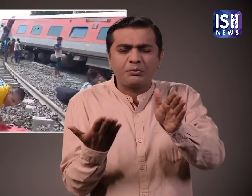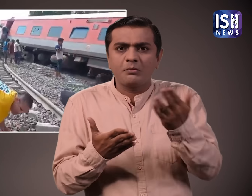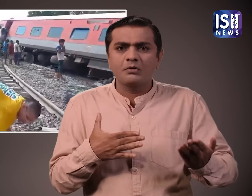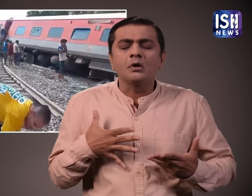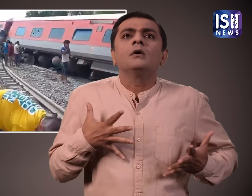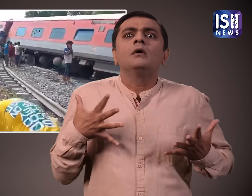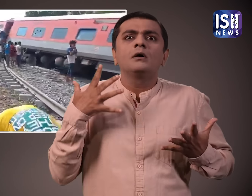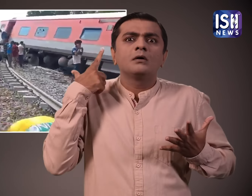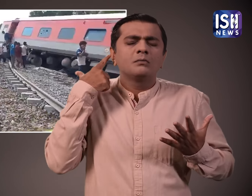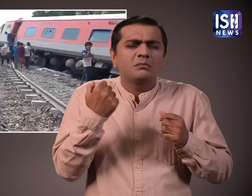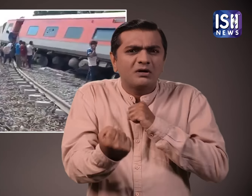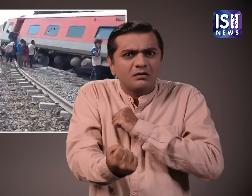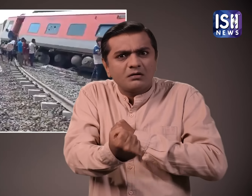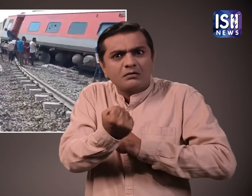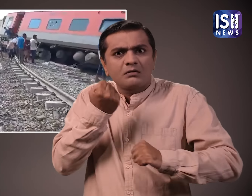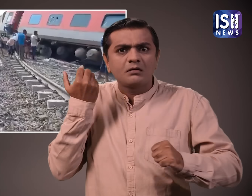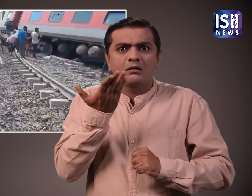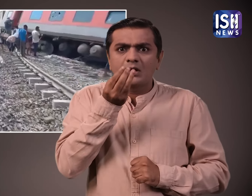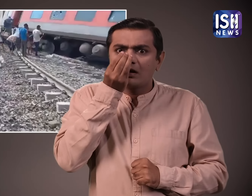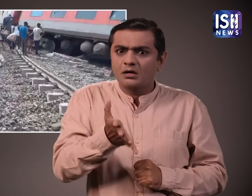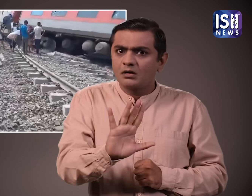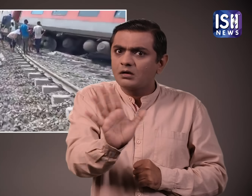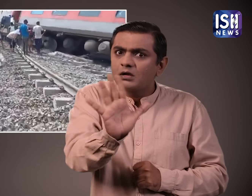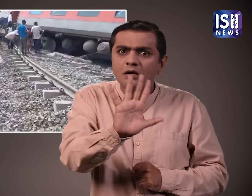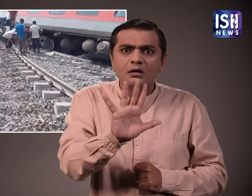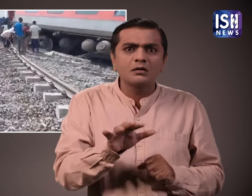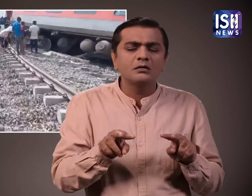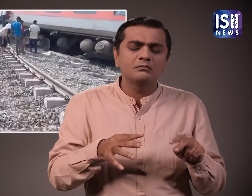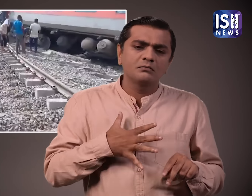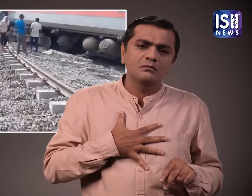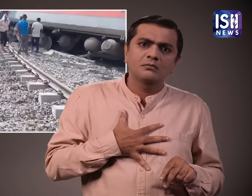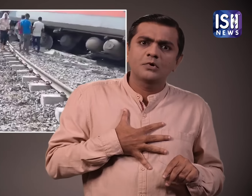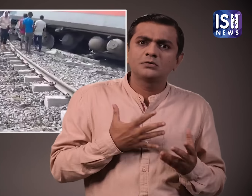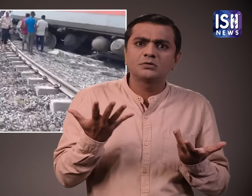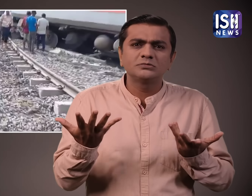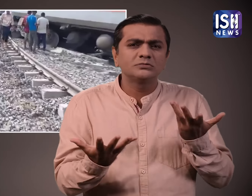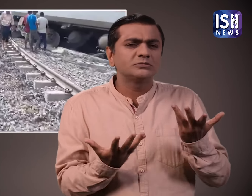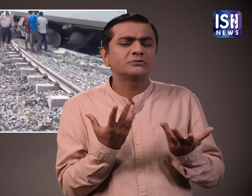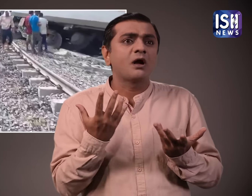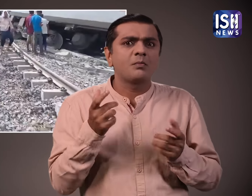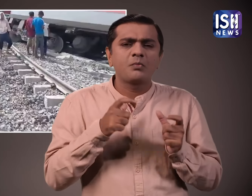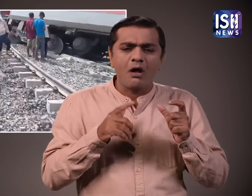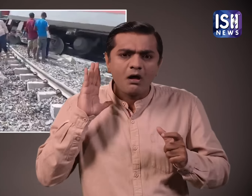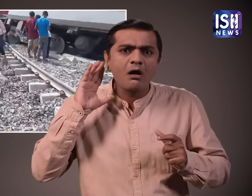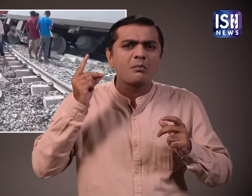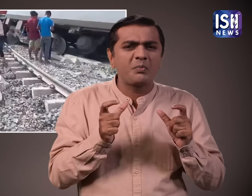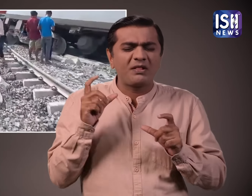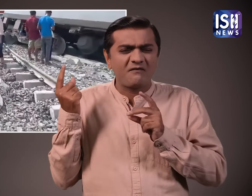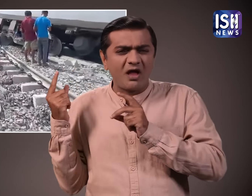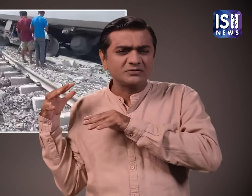बेहत सद्मे में थे जोरदार विसफोर्ट से कही लोग सद्मे में आ गए और यात्री परेशान हो गए खबर फैलते ही